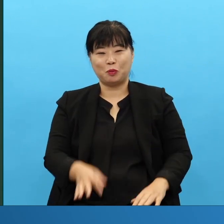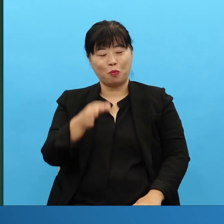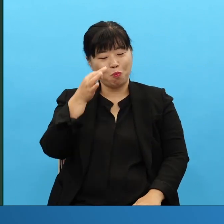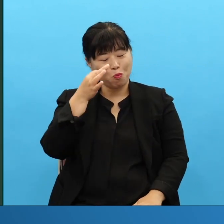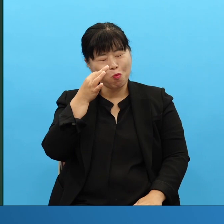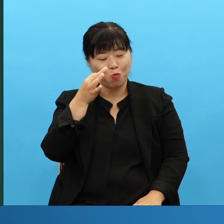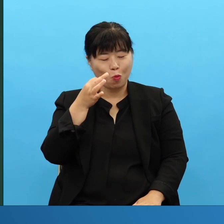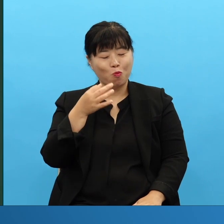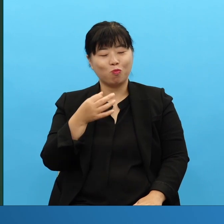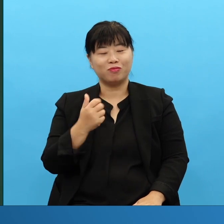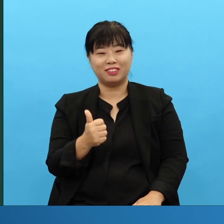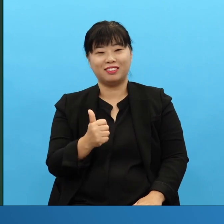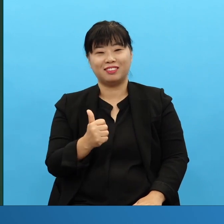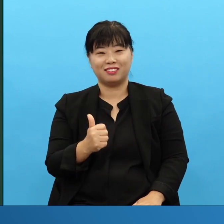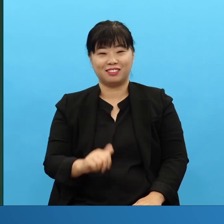确实大学团队不一样哦